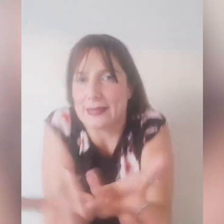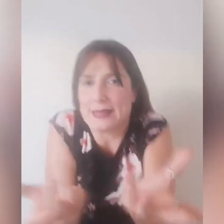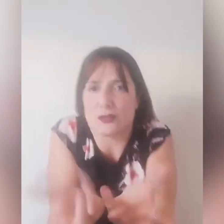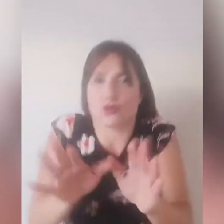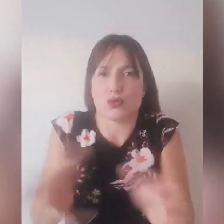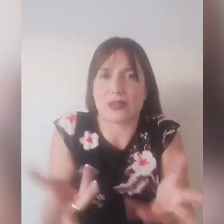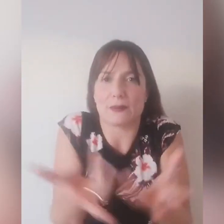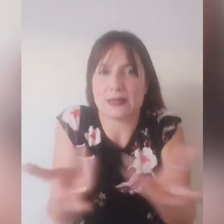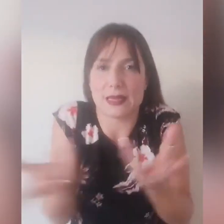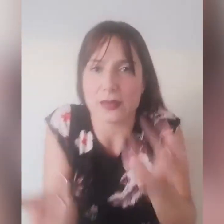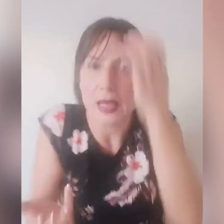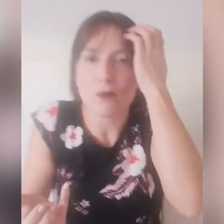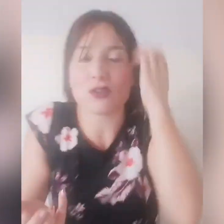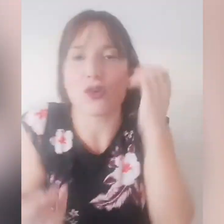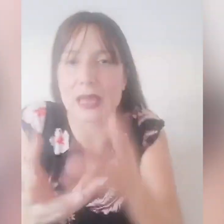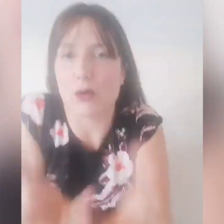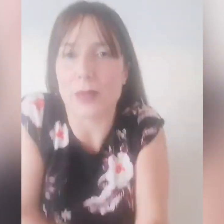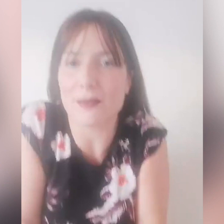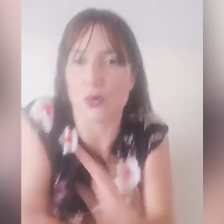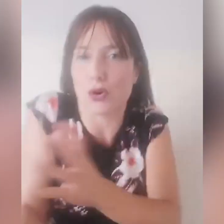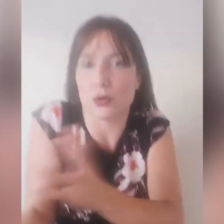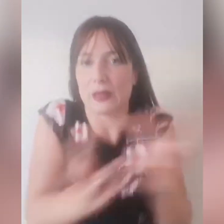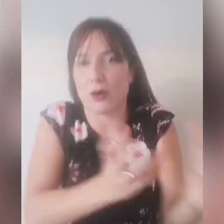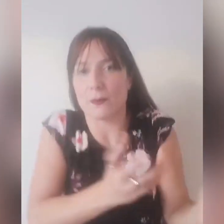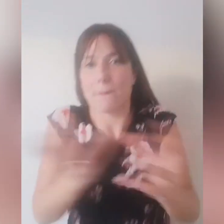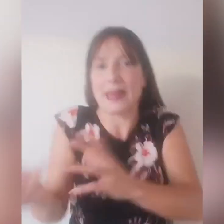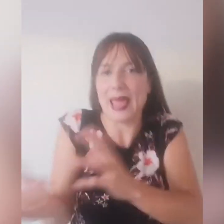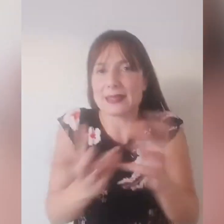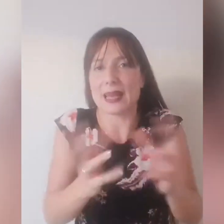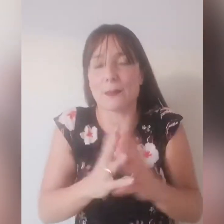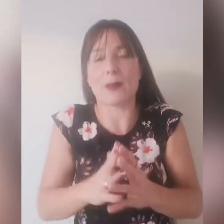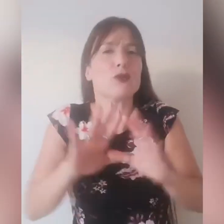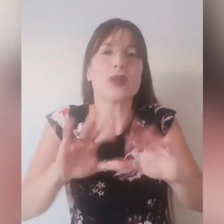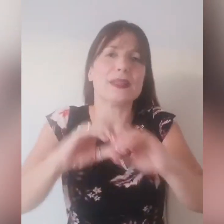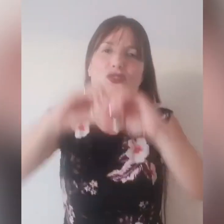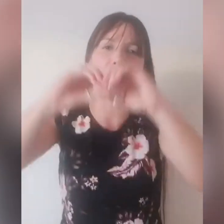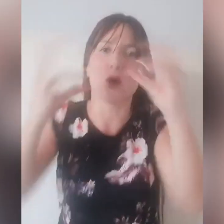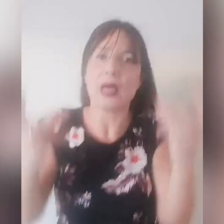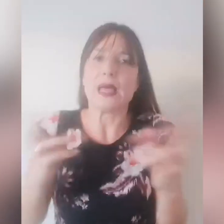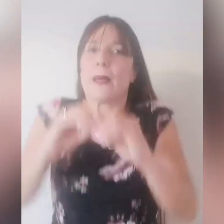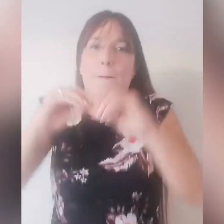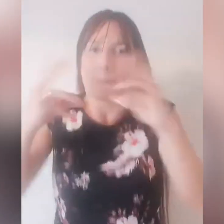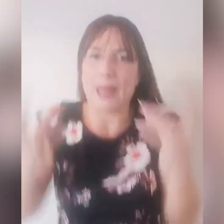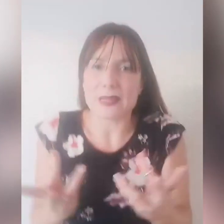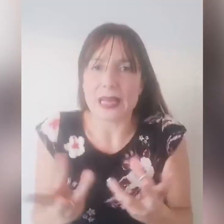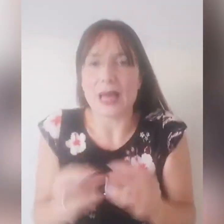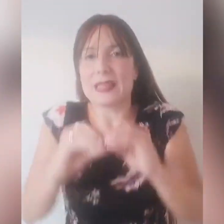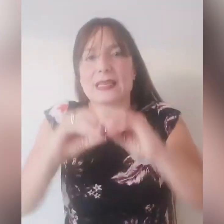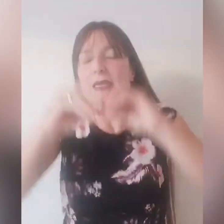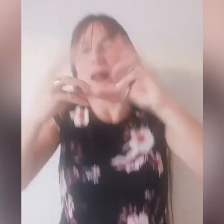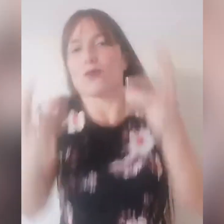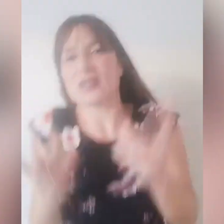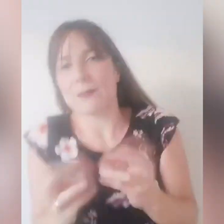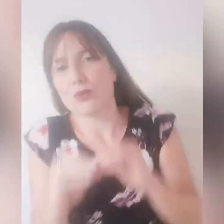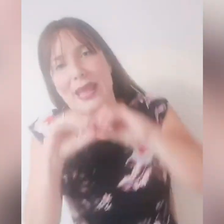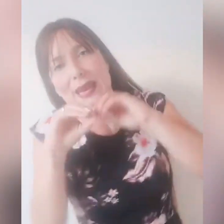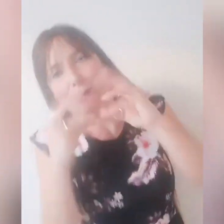faccio anche come lavoro benessere, non è diciamo, capita anche a me di essere nervosa ma non è nel mio